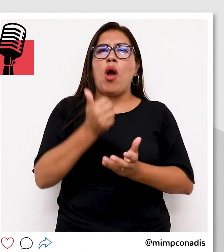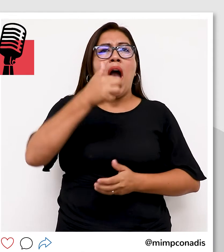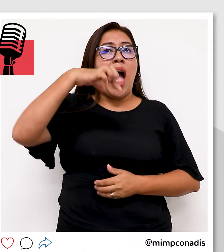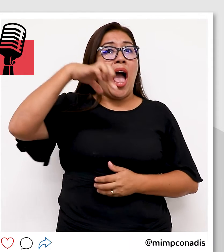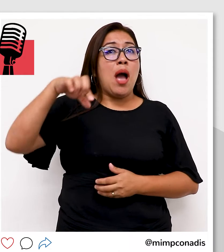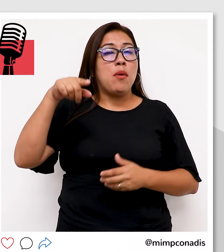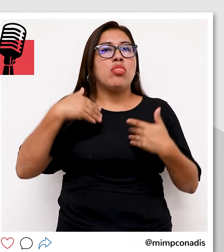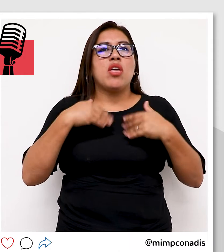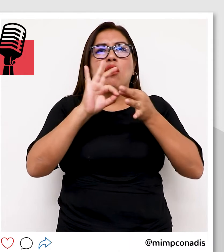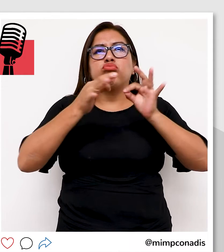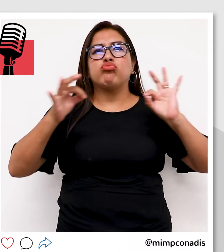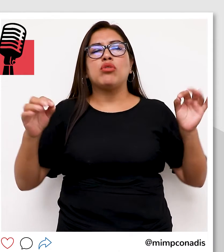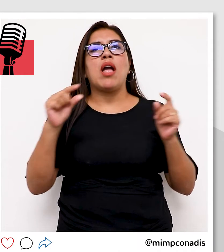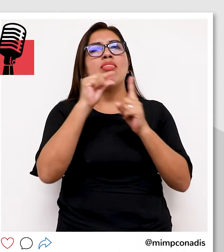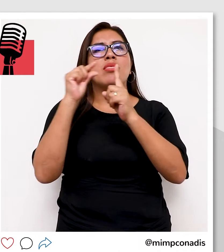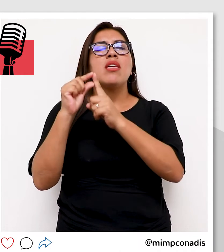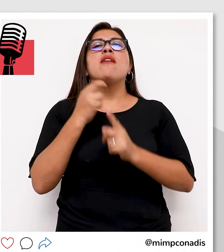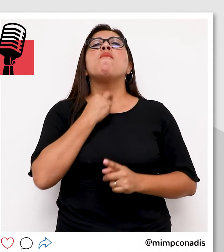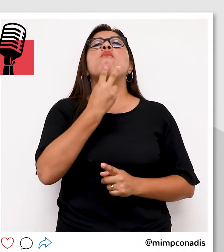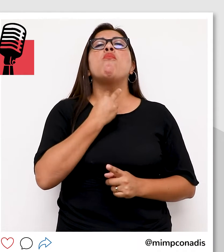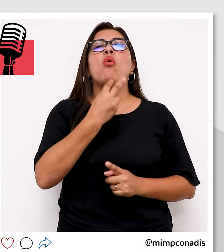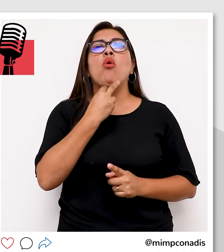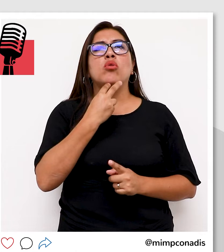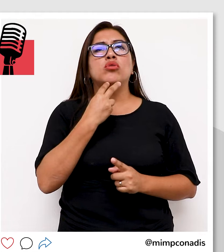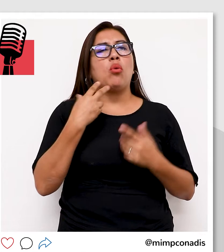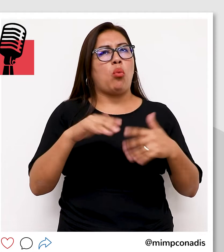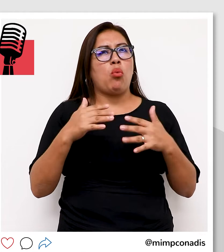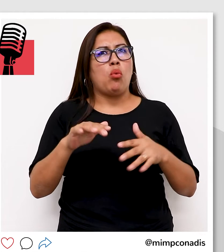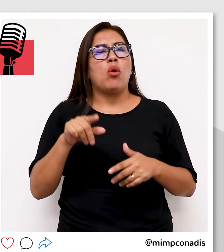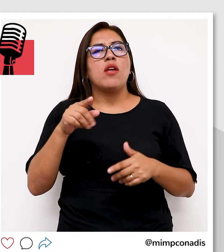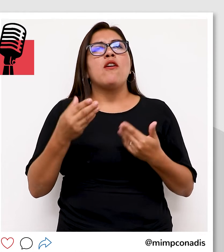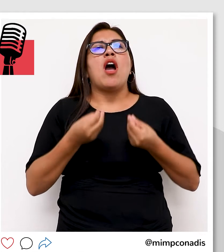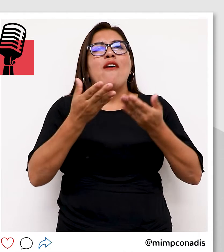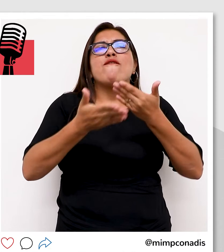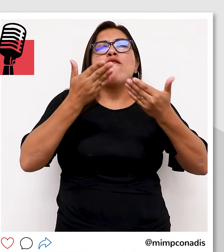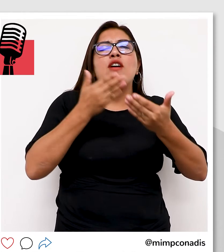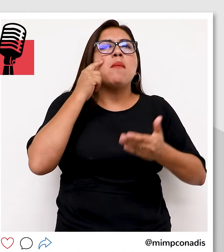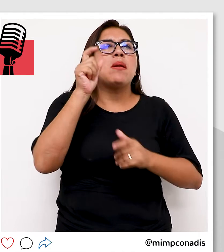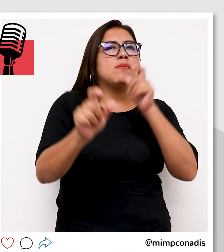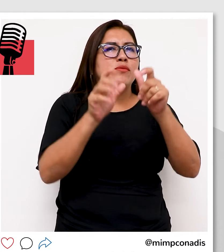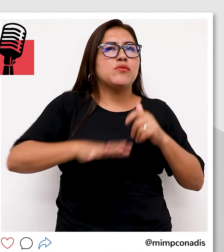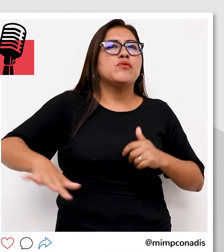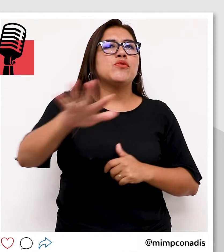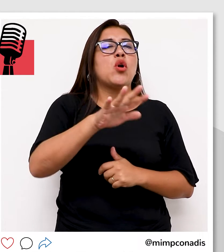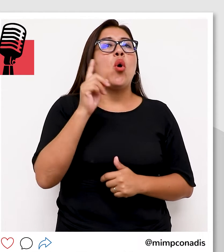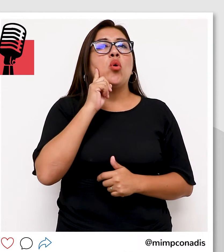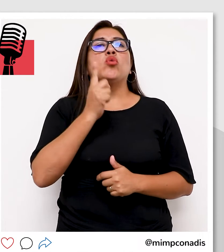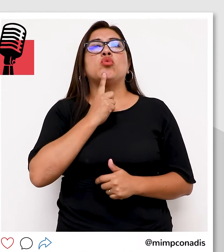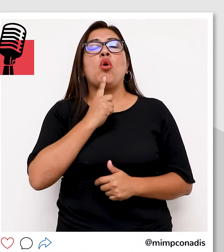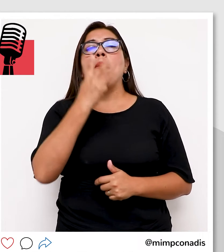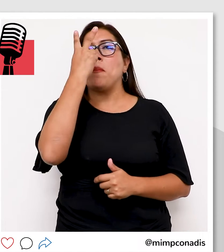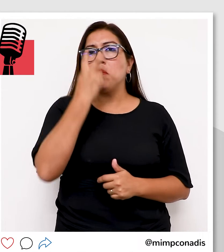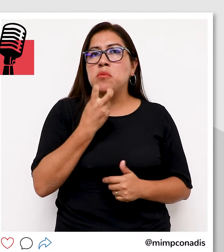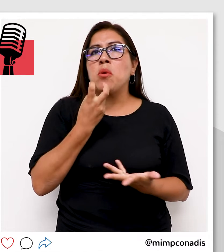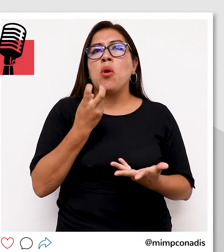app tiene un tradutor de texto a voz y viceversa, para facilitar la comunicación entre personas con discapacidades auditivas,